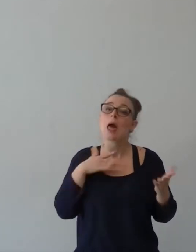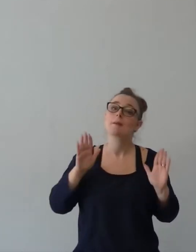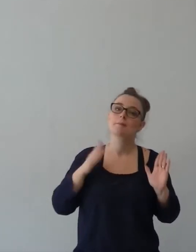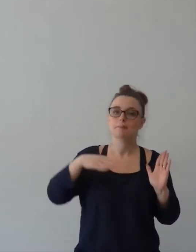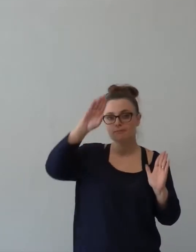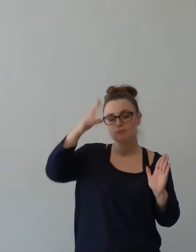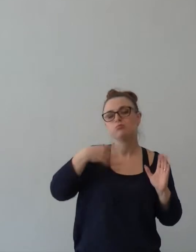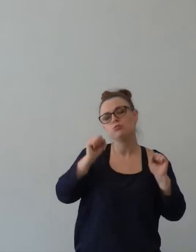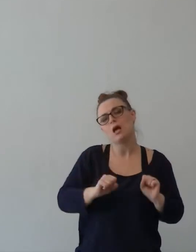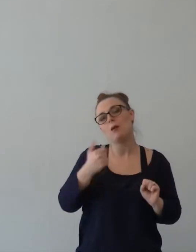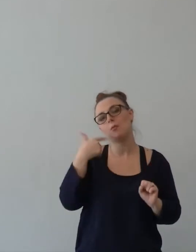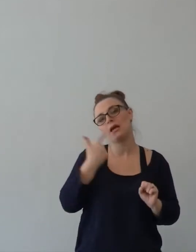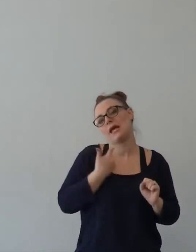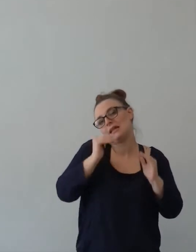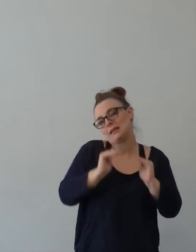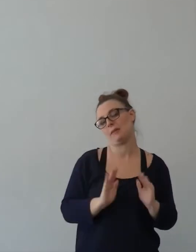Terzo motivo della gioia.